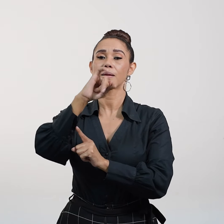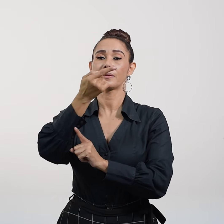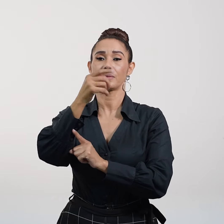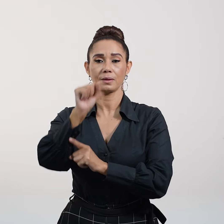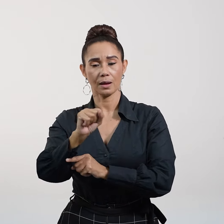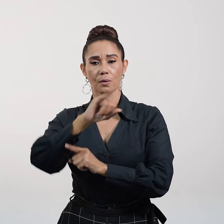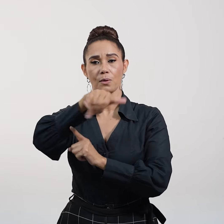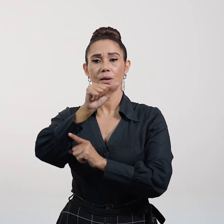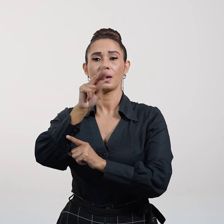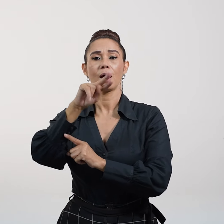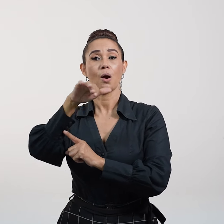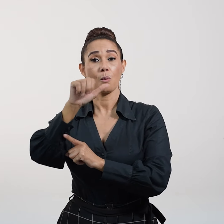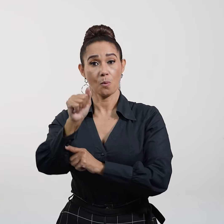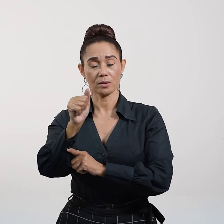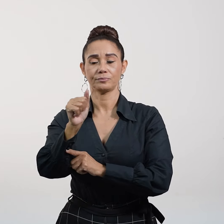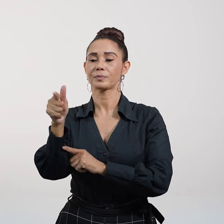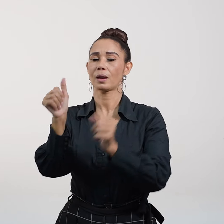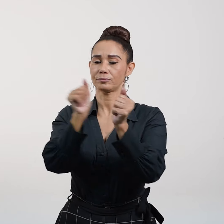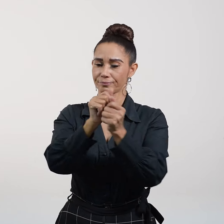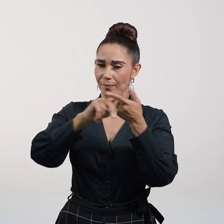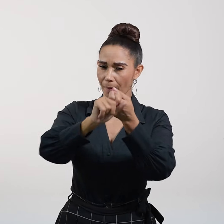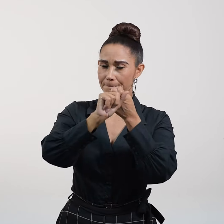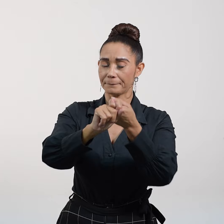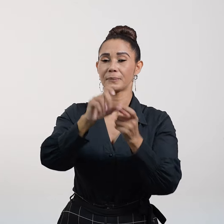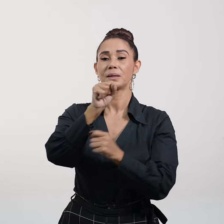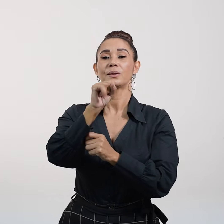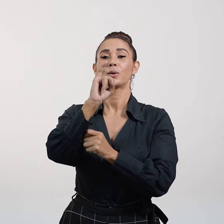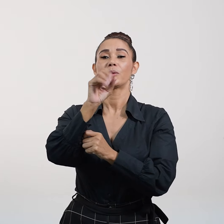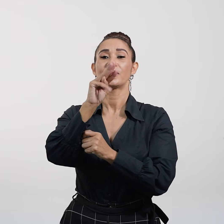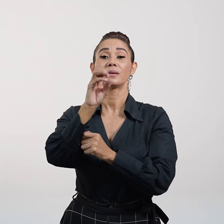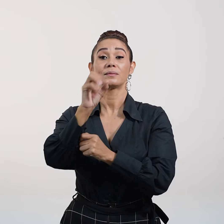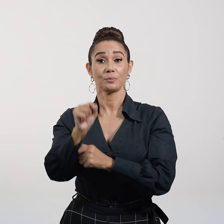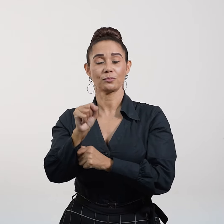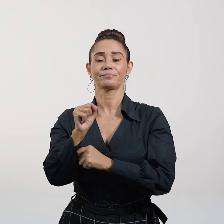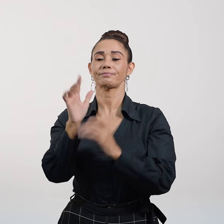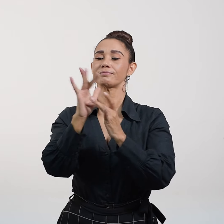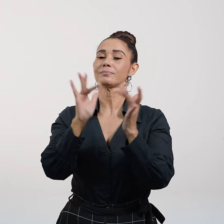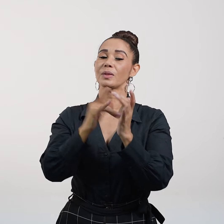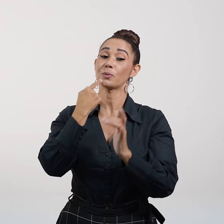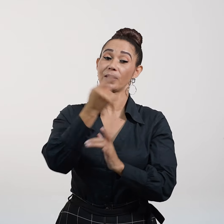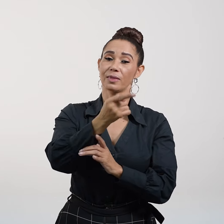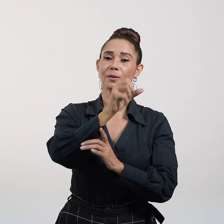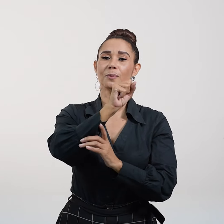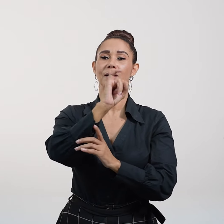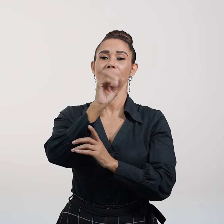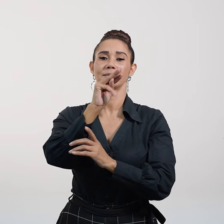de Zebedeo, que eran compañeros de Simón. Jesús dijo a Simón, No